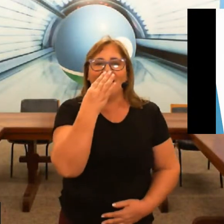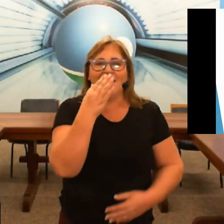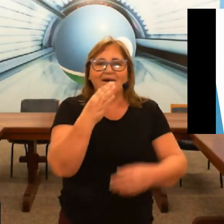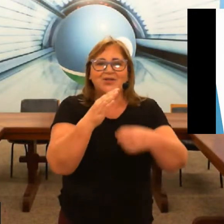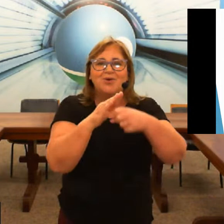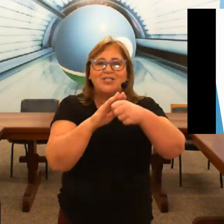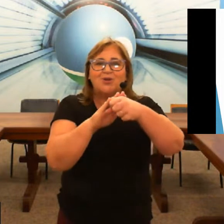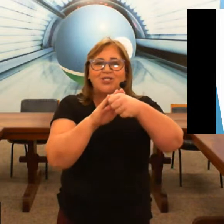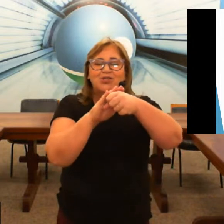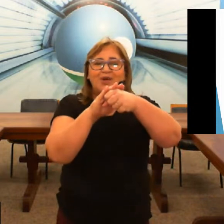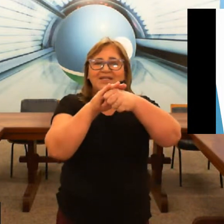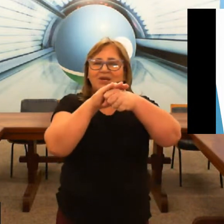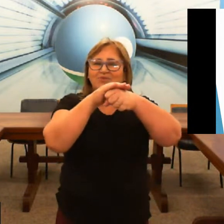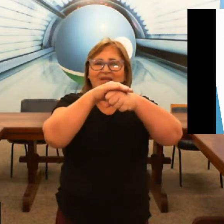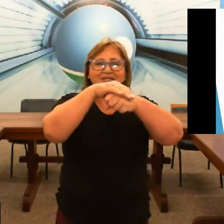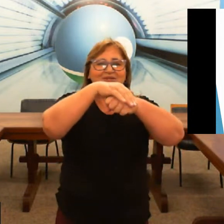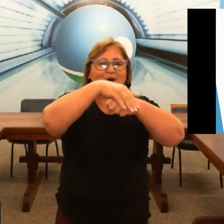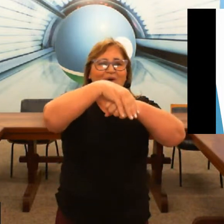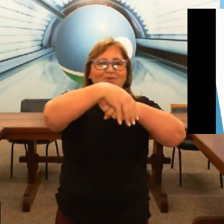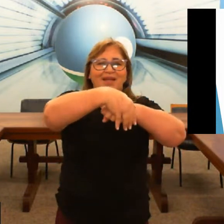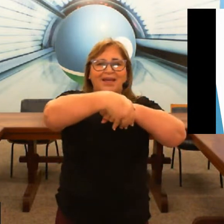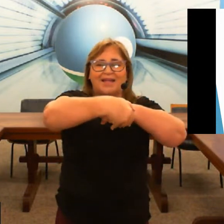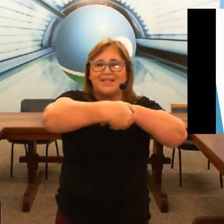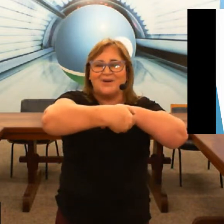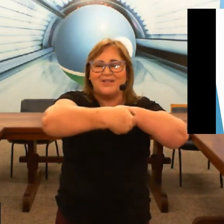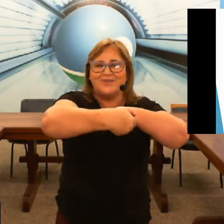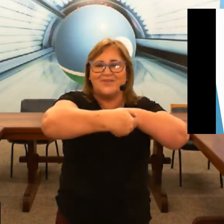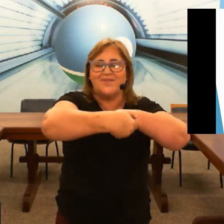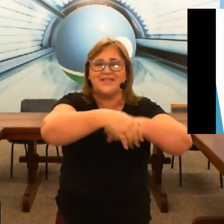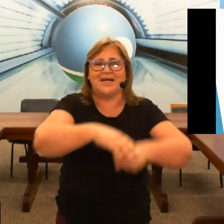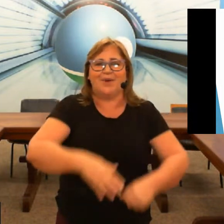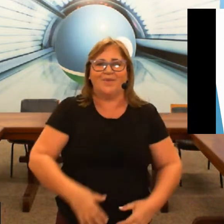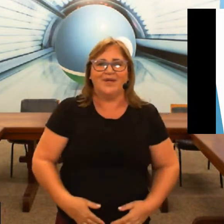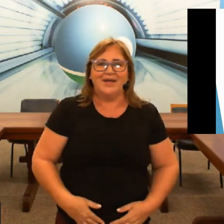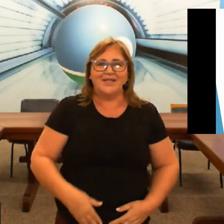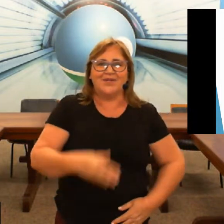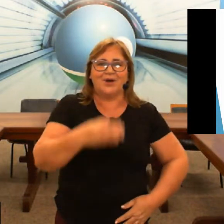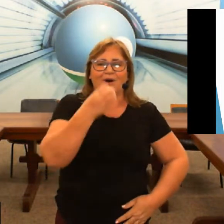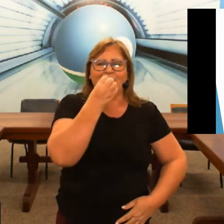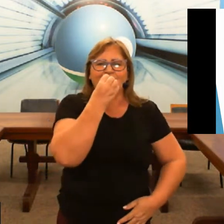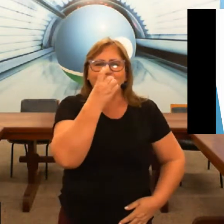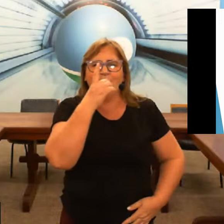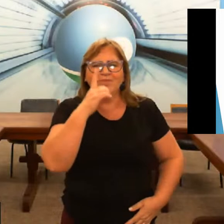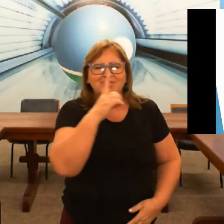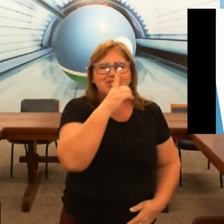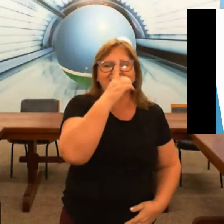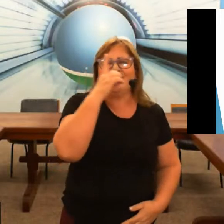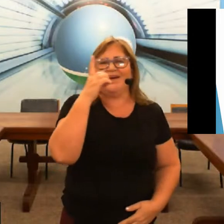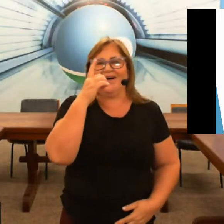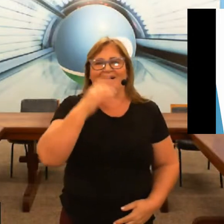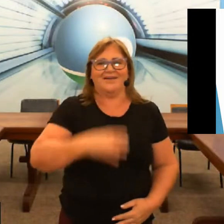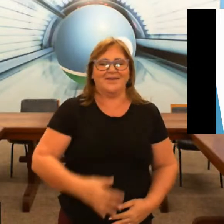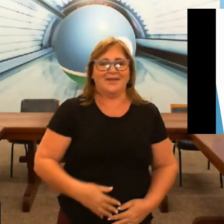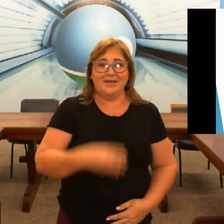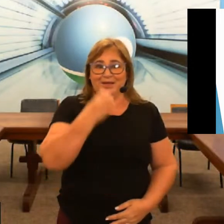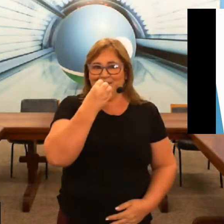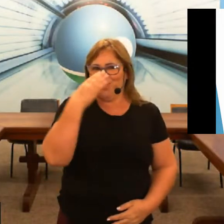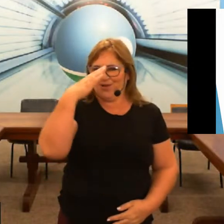boa noite a noite escureceu não tem sol não tem nada aqui ó então você vai fazer na mão então aqui ó bom dia boa